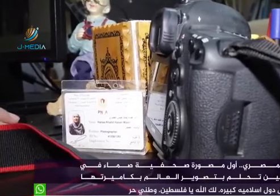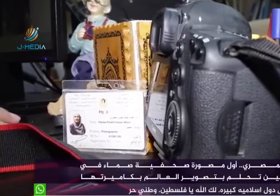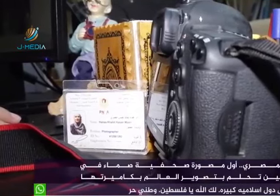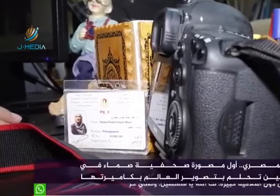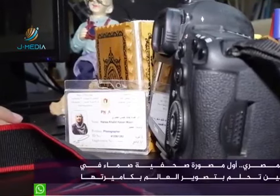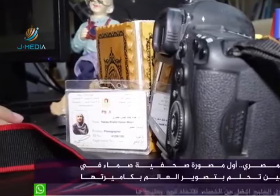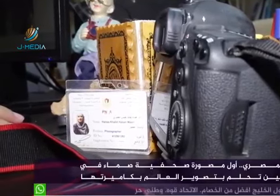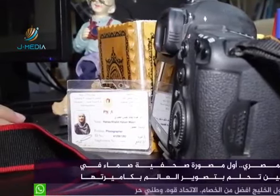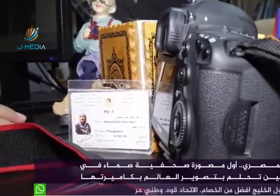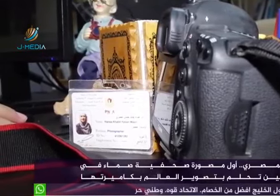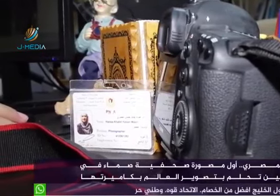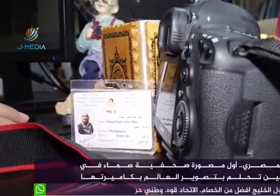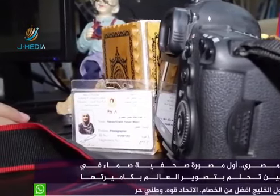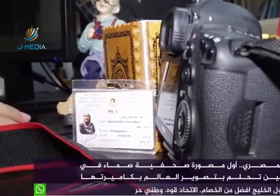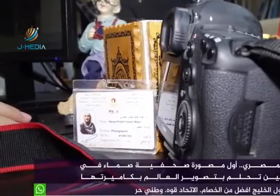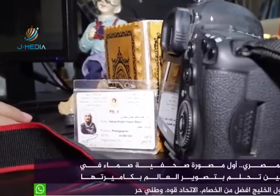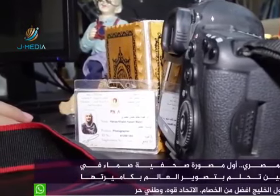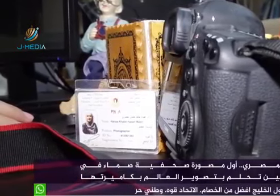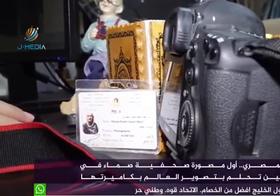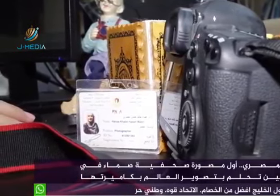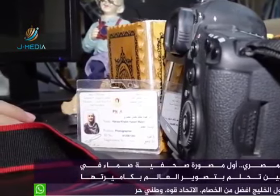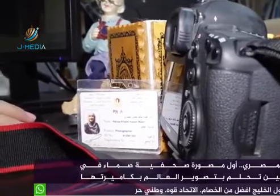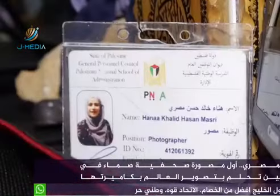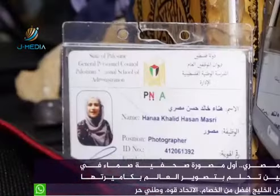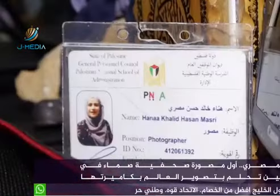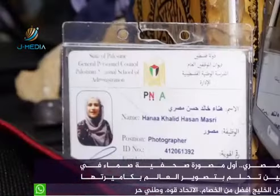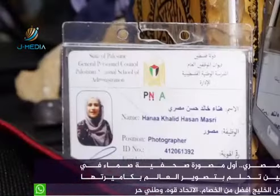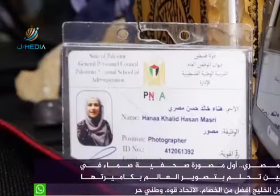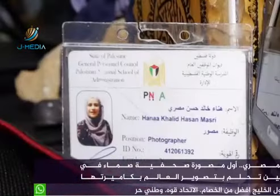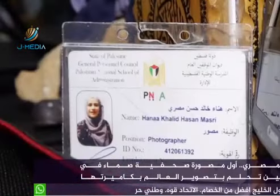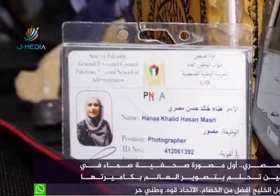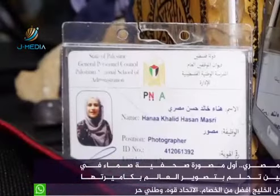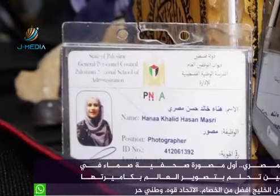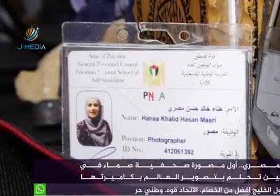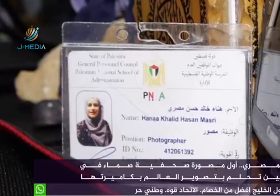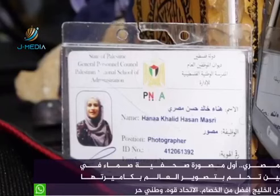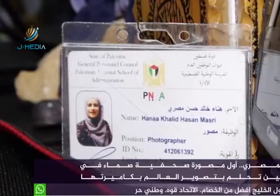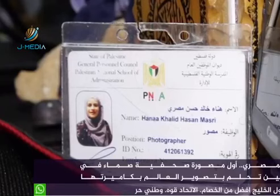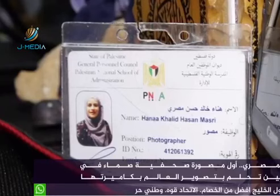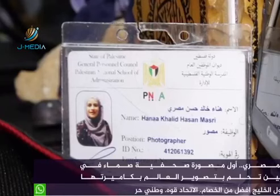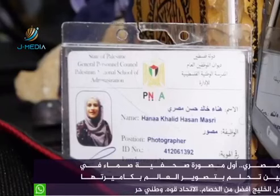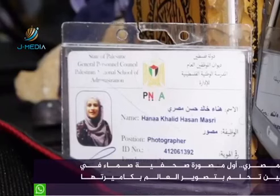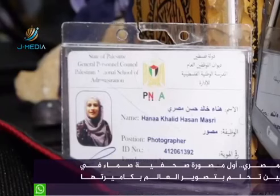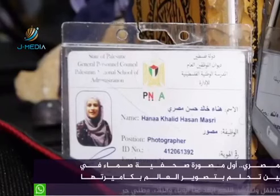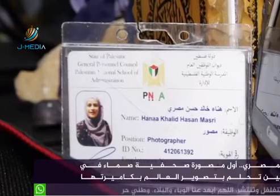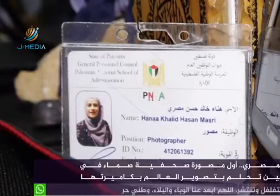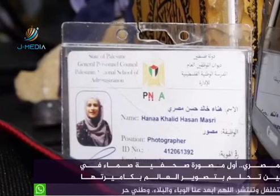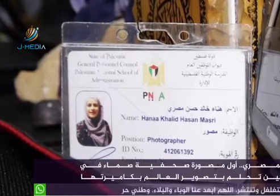أخوي حسن كان دايما على طول وأنها في البيت بيشجعنا وكان في كاميرا